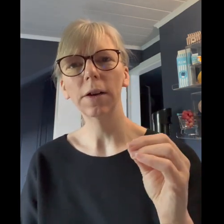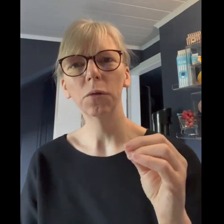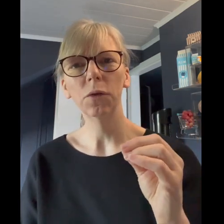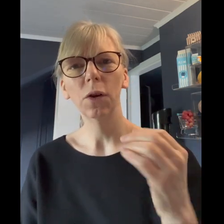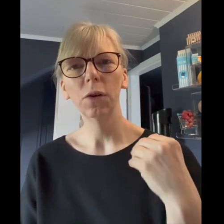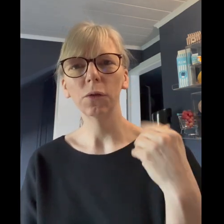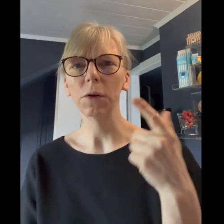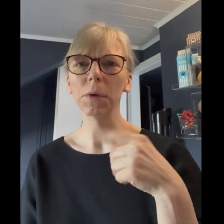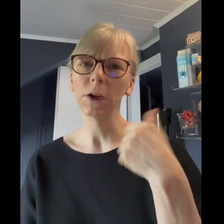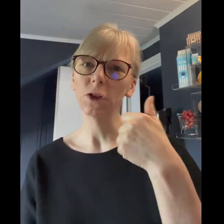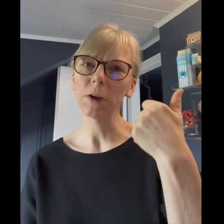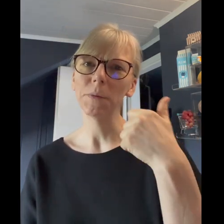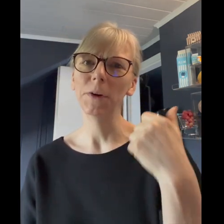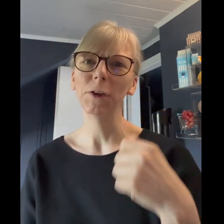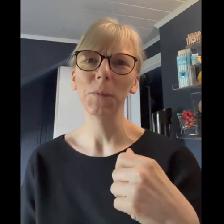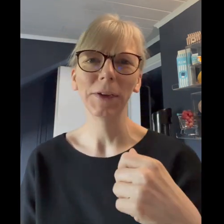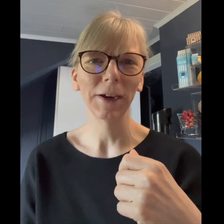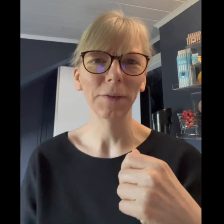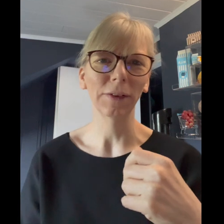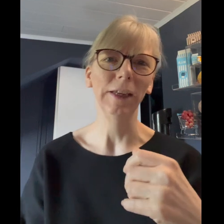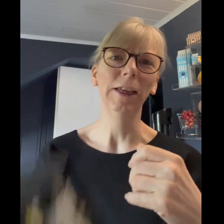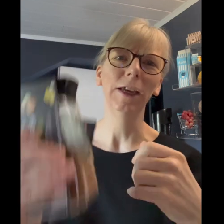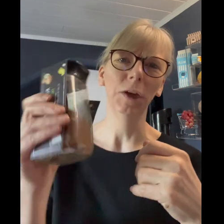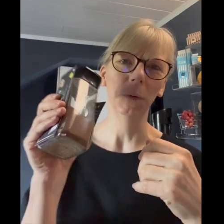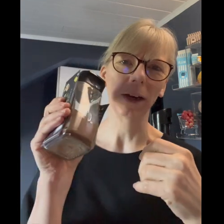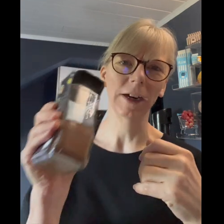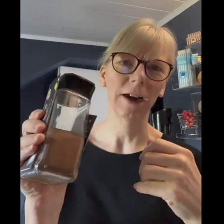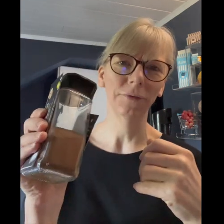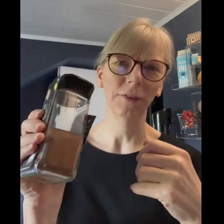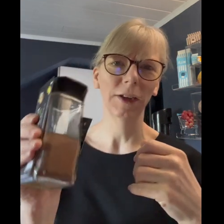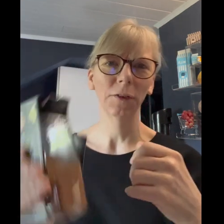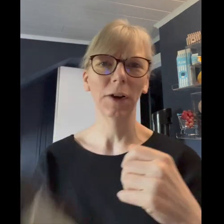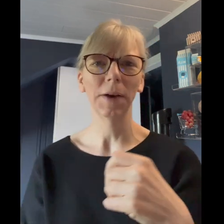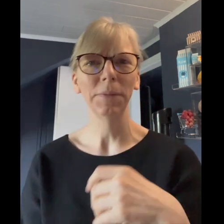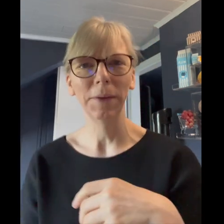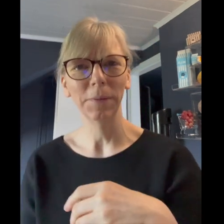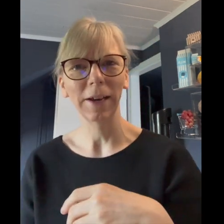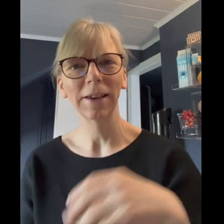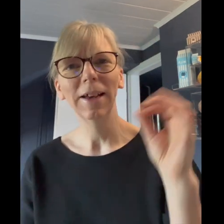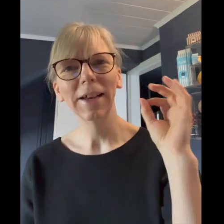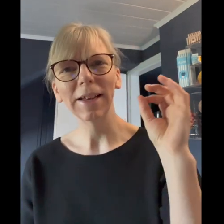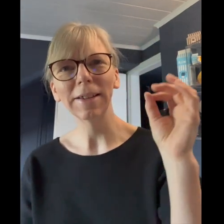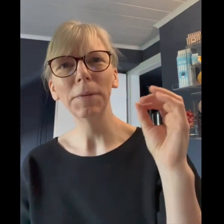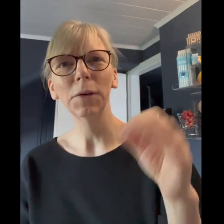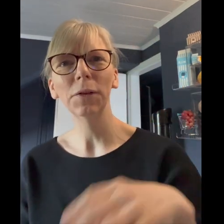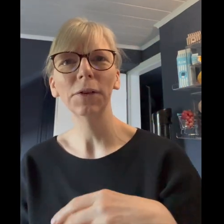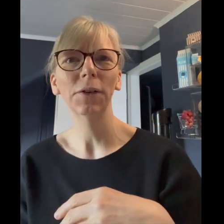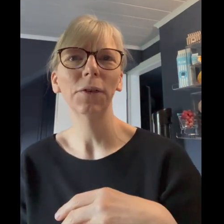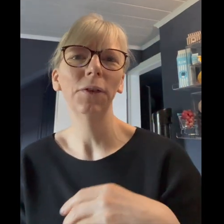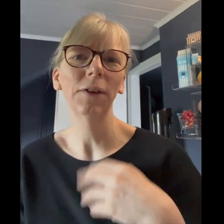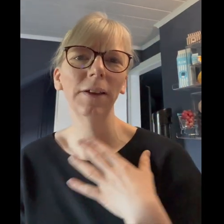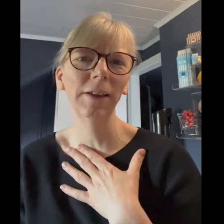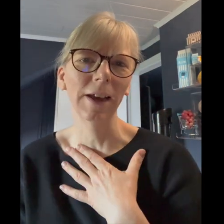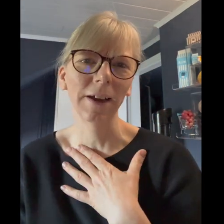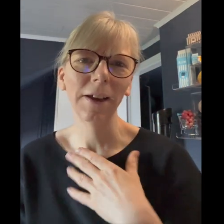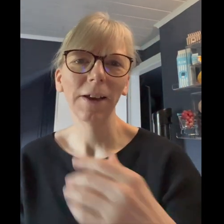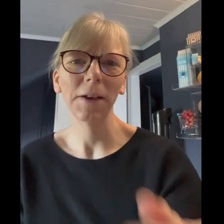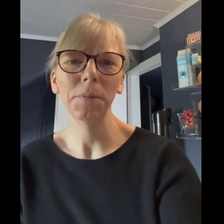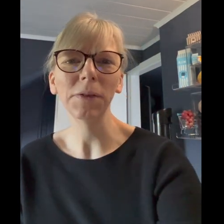und denken dann schreibt in die kommentare was ihr über kaffee und abnehmen denkt ganz liebe grüße und ja bis zum